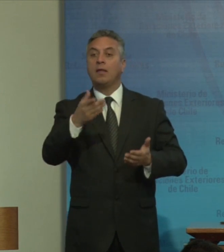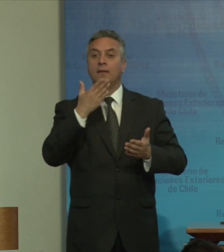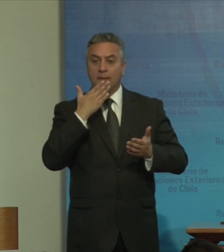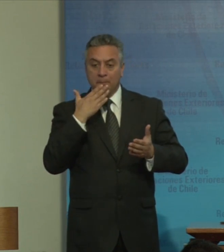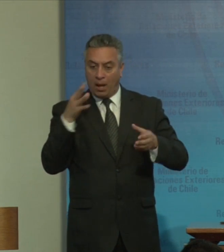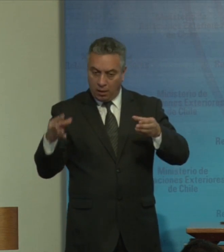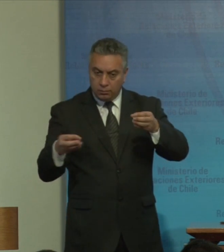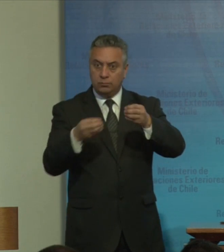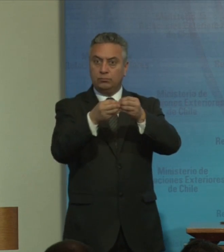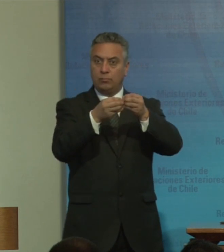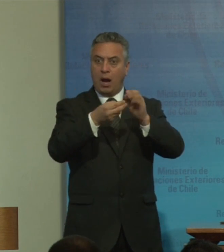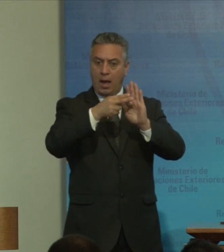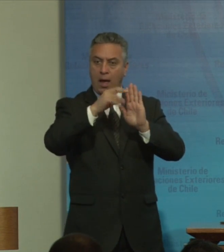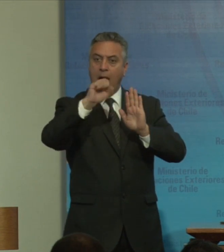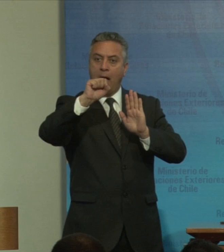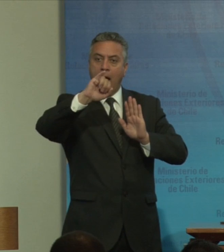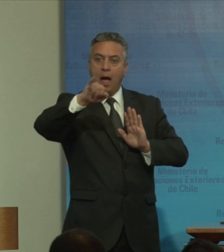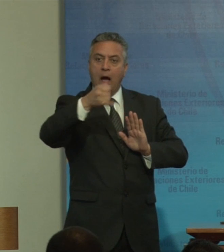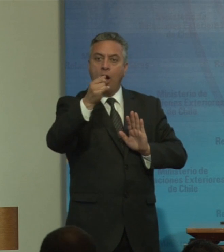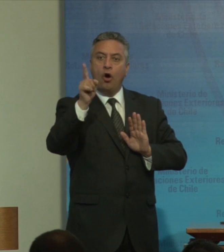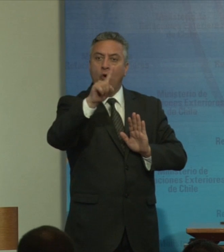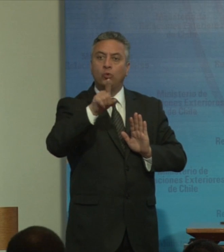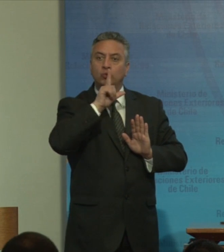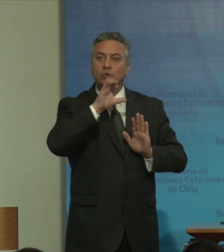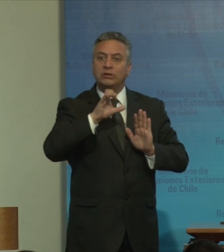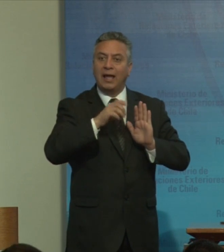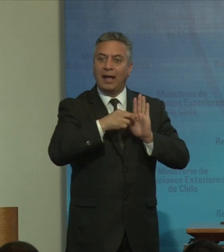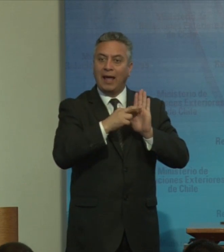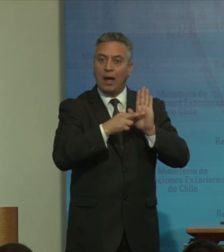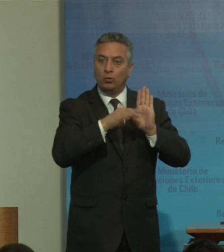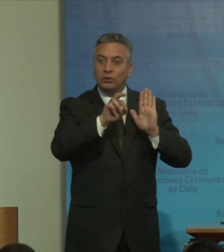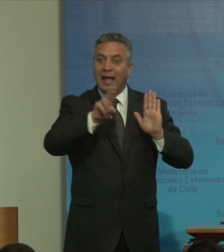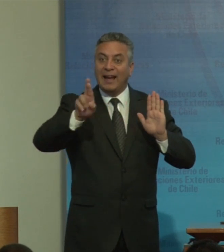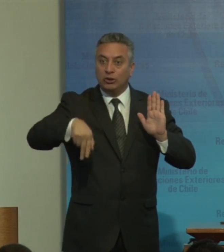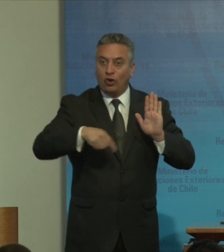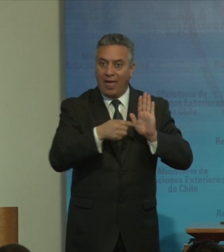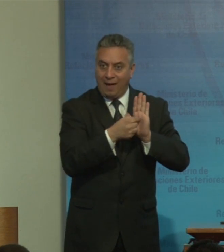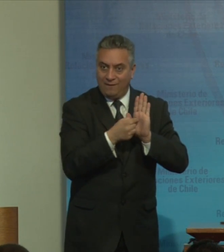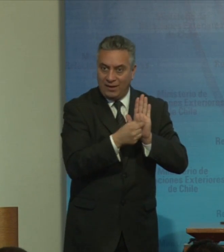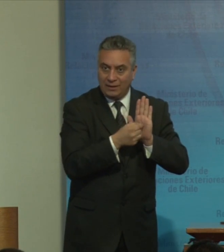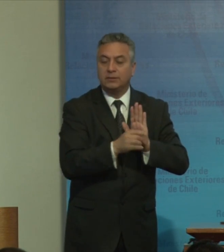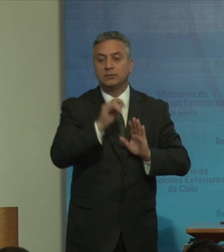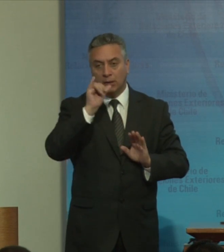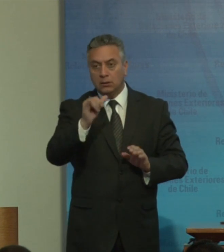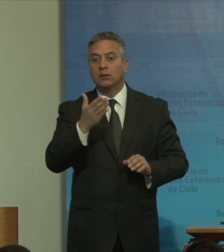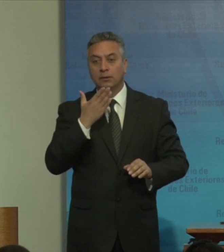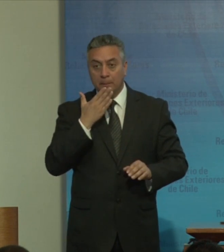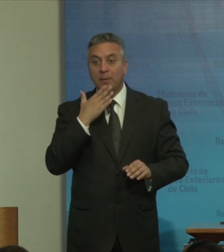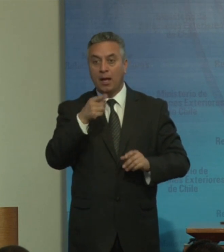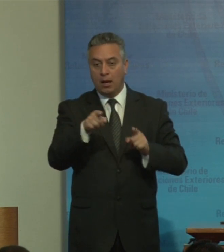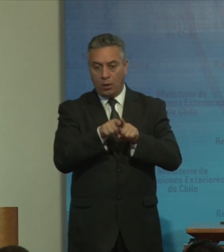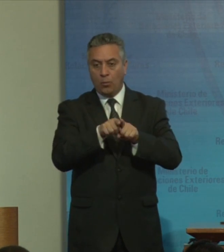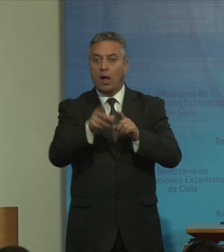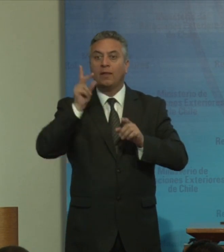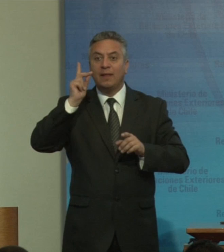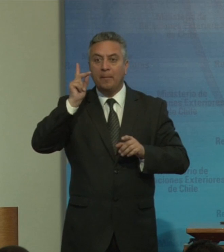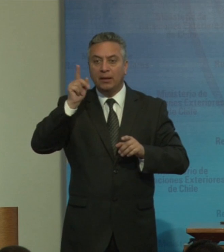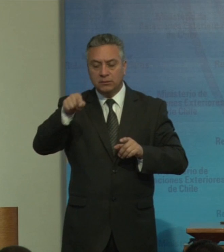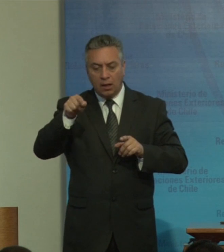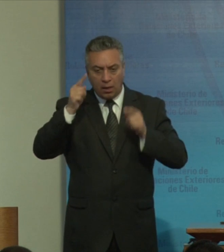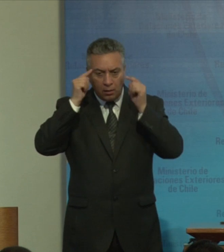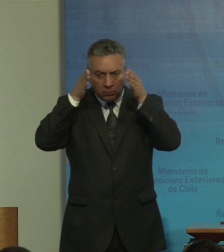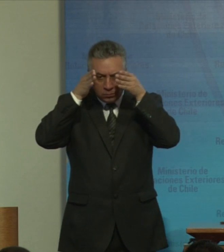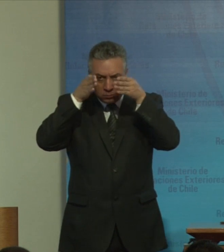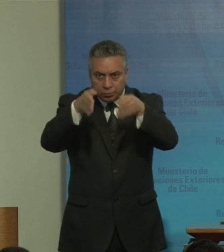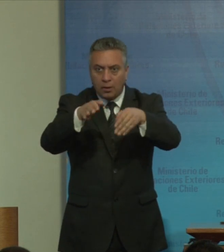razonables como una forma de ello la certificación de discapacidad que se basa en el modelo médico y que